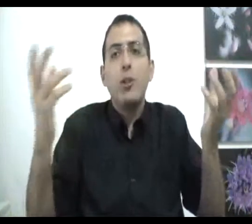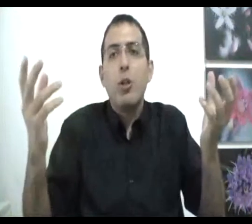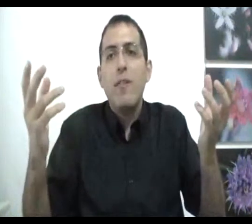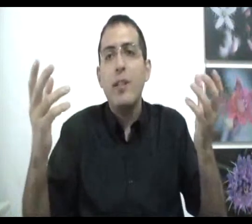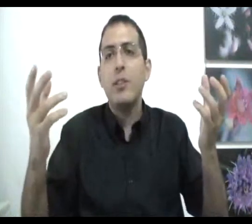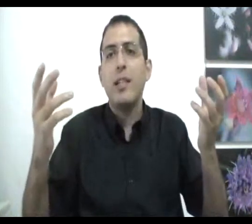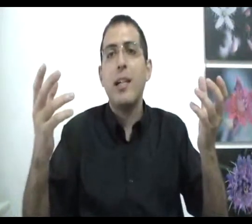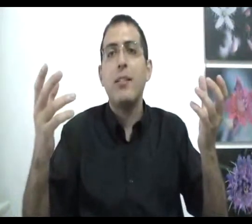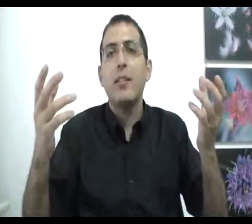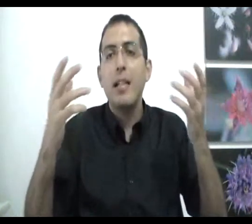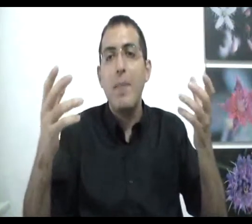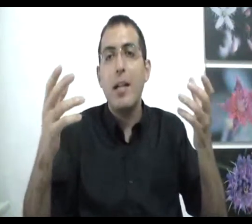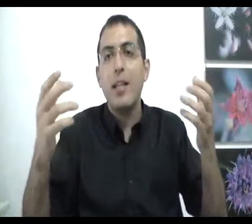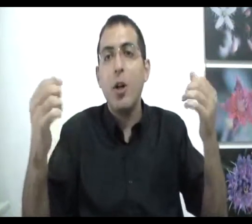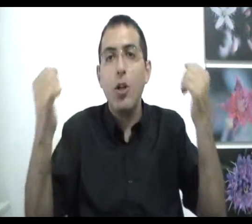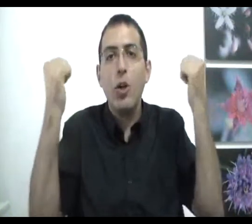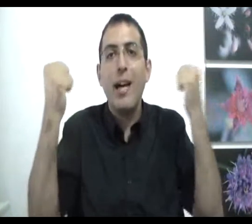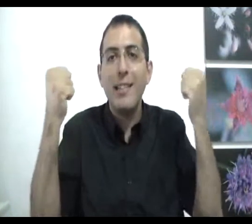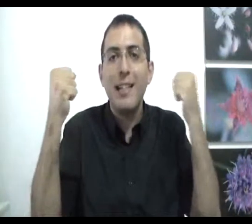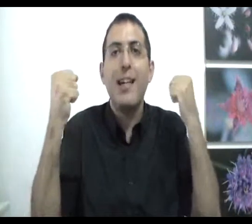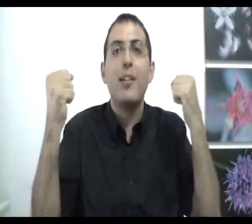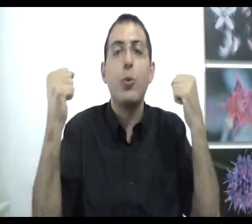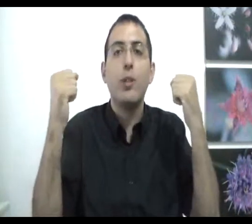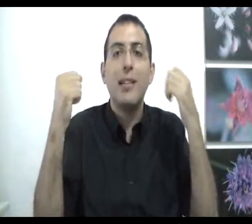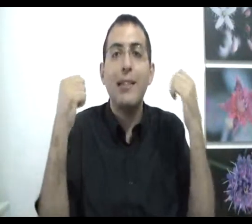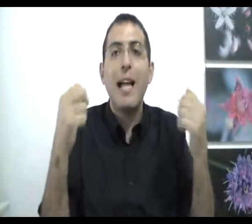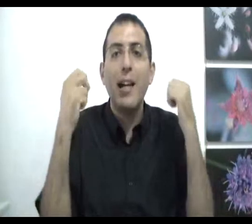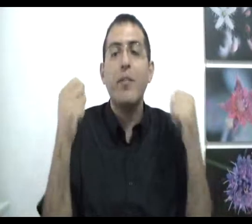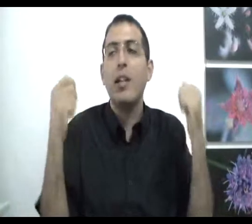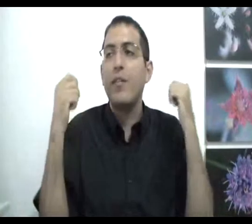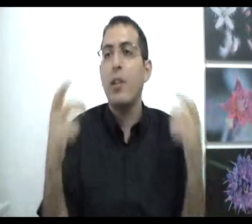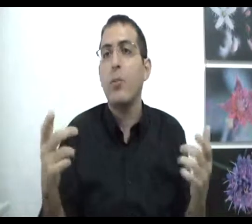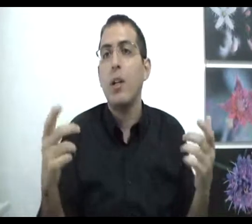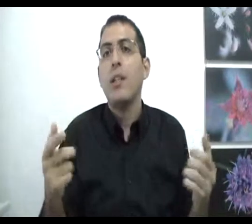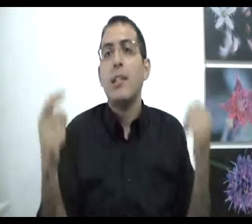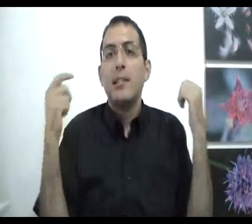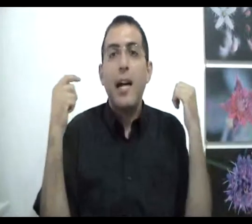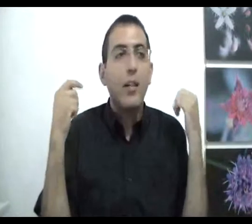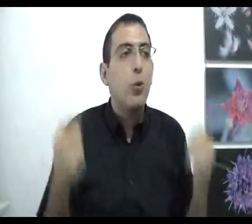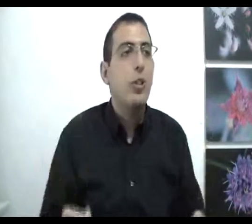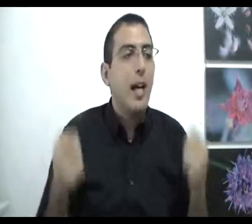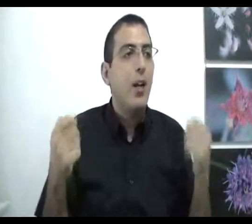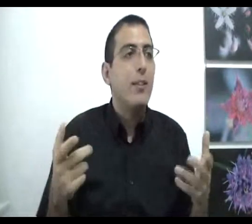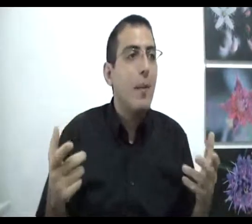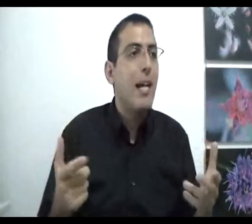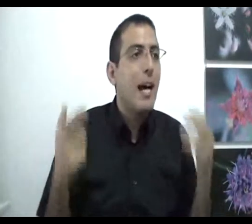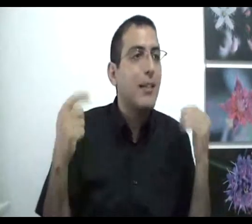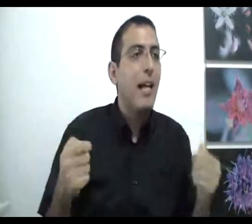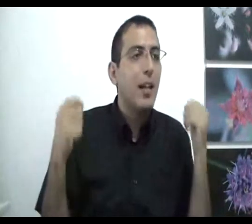שעוד לא הבנת שזה אחד למה? כי עוד לא ראית את האחדות אתה עדיין חווית הנפרדות האחדות שלך לא הייתה מלאה עדיין